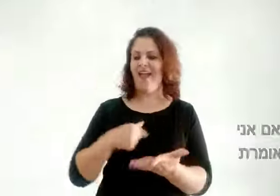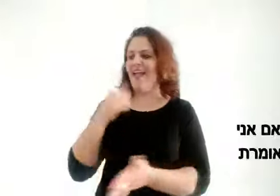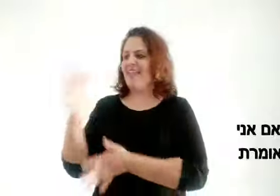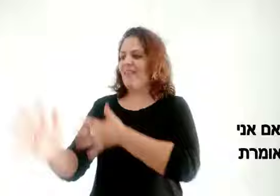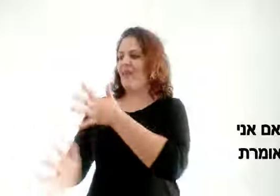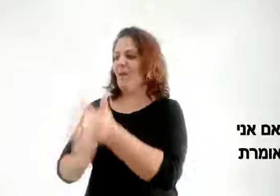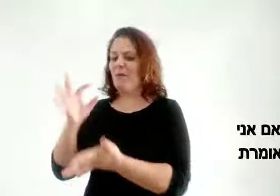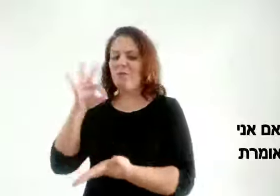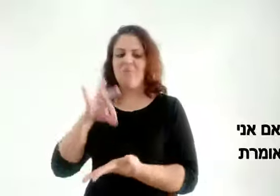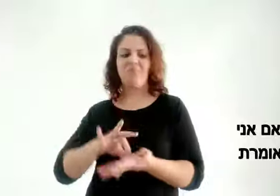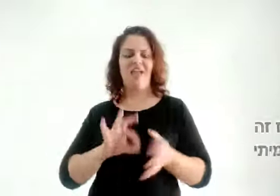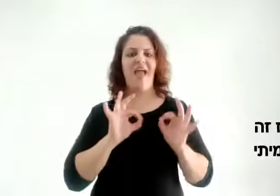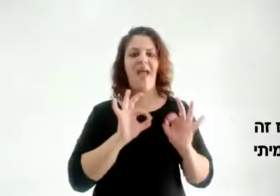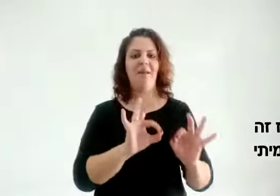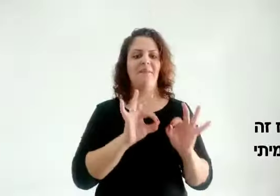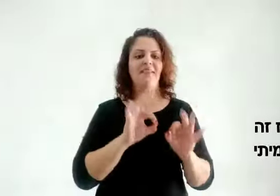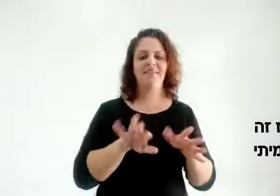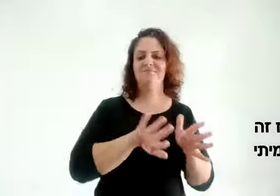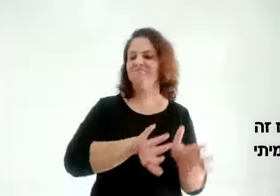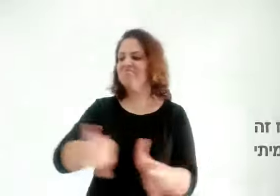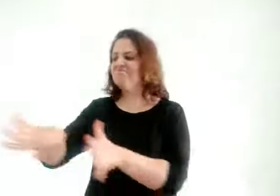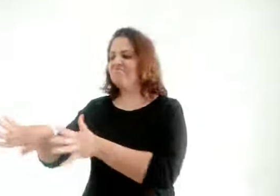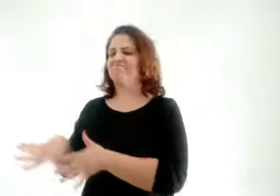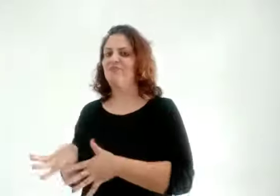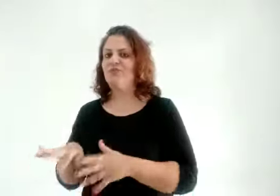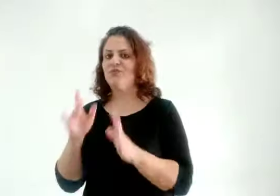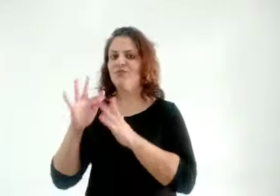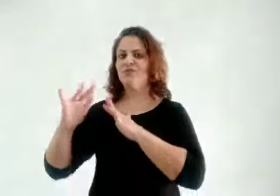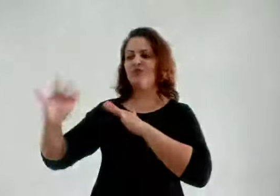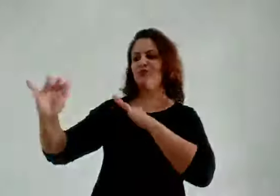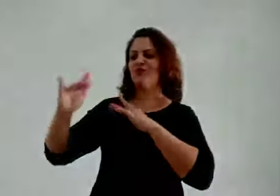נכון ואם אני אומרת אז זה אמיתי